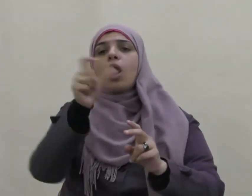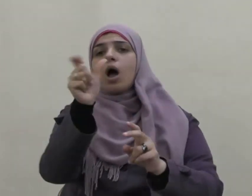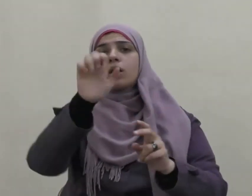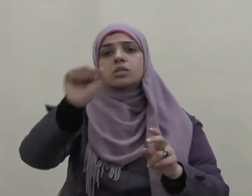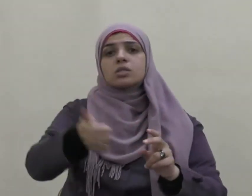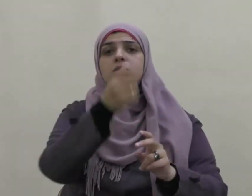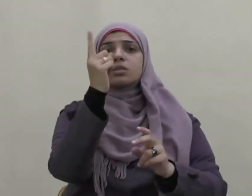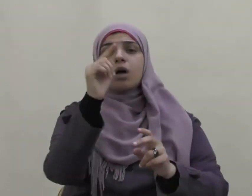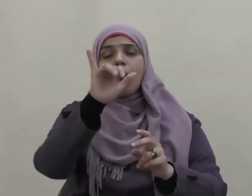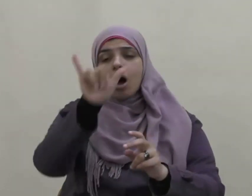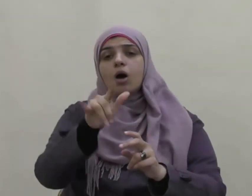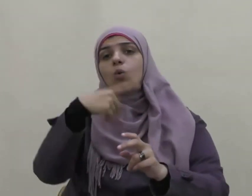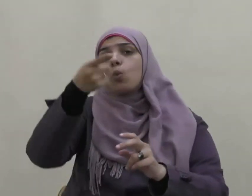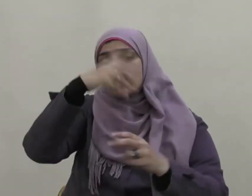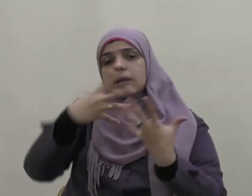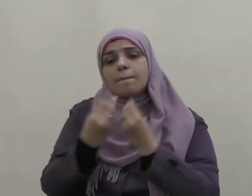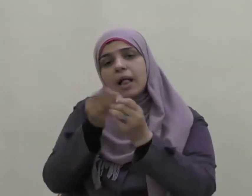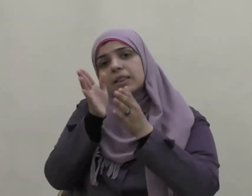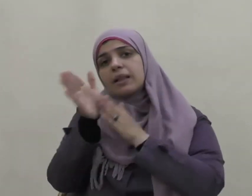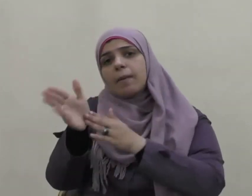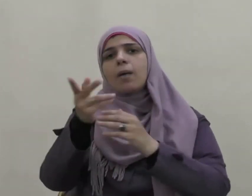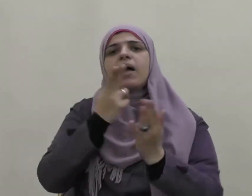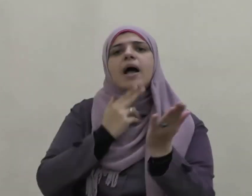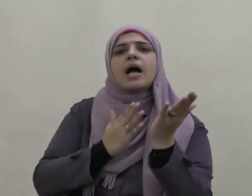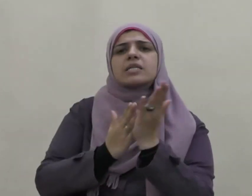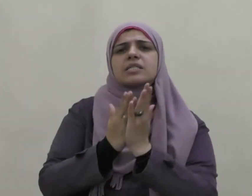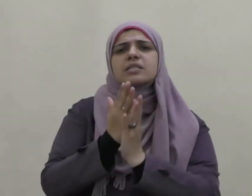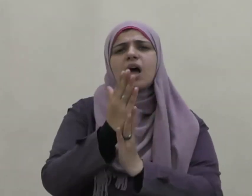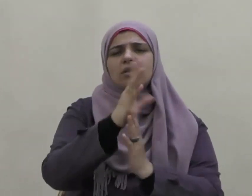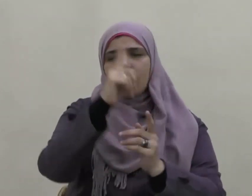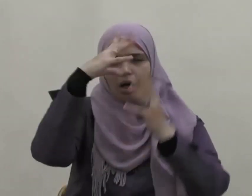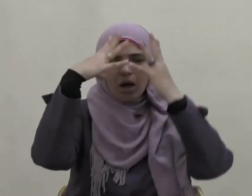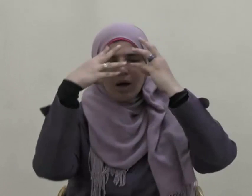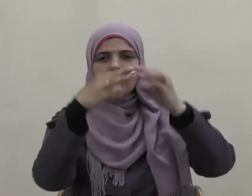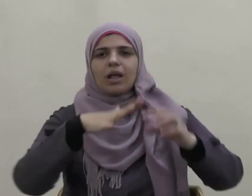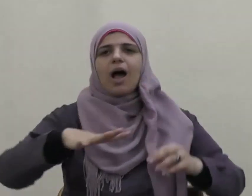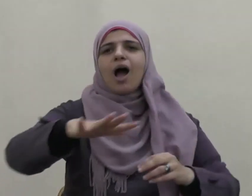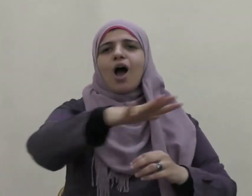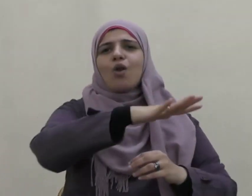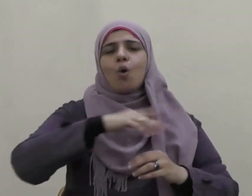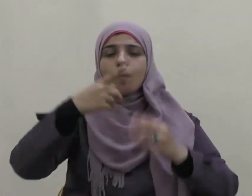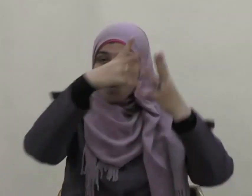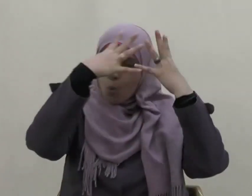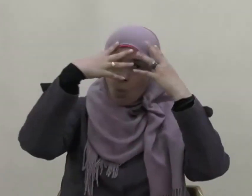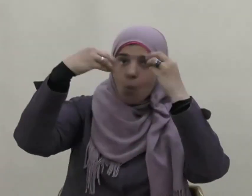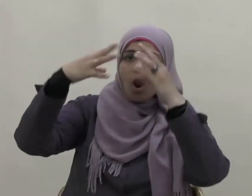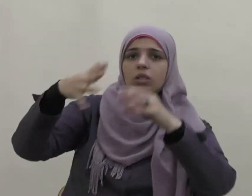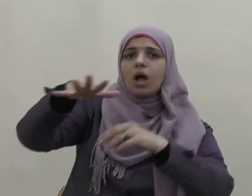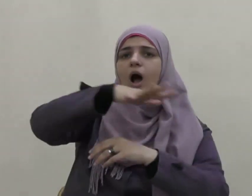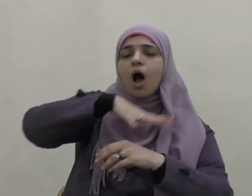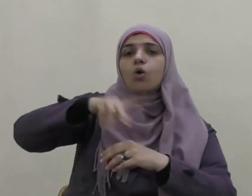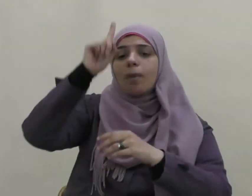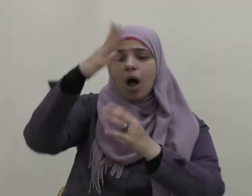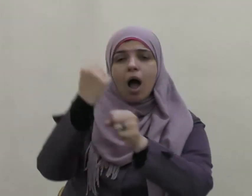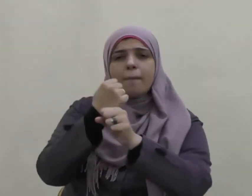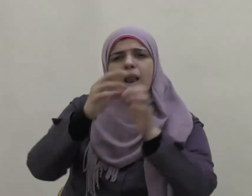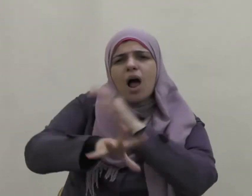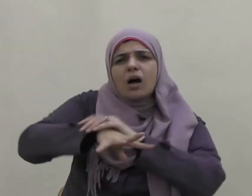والذين اتبعوهم بإحسان رضي الله عنهم ورضوا عنه أعد لهم جنات